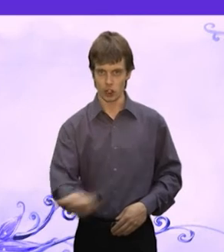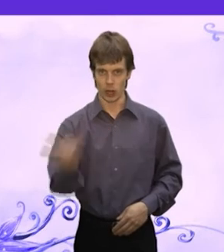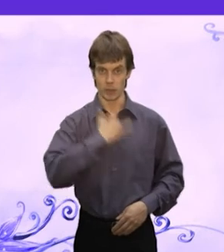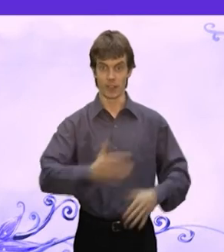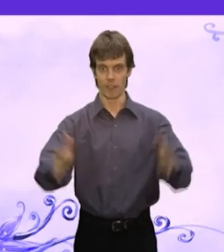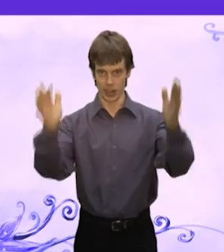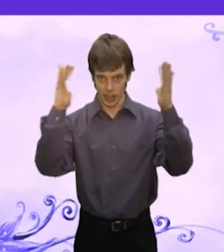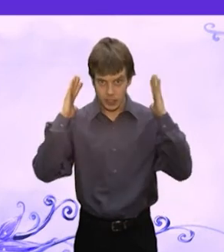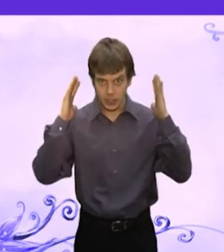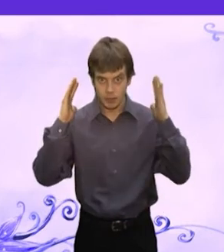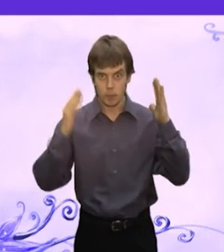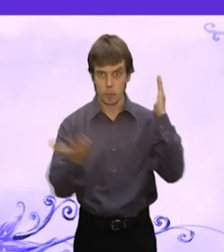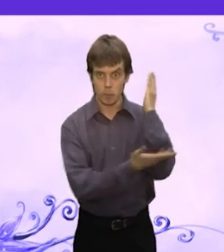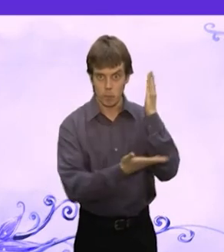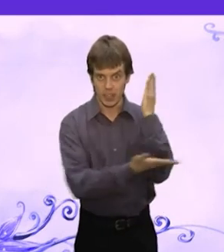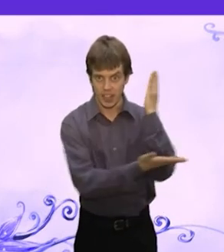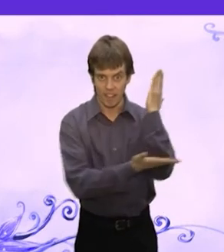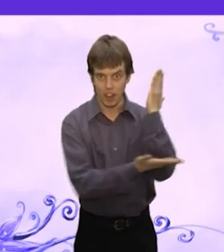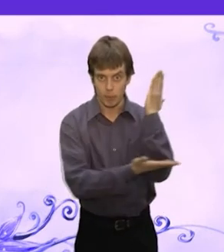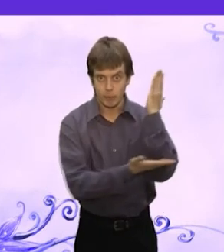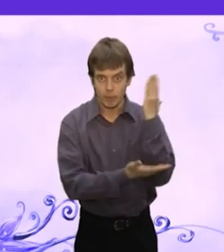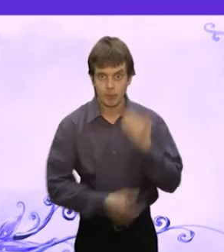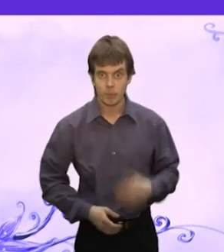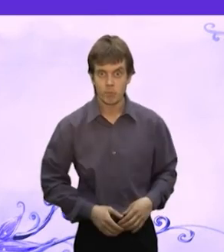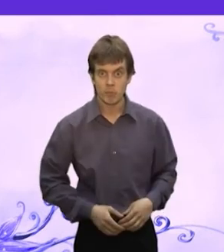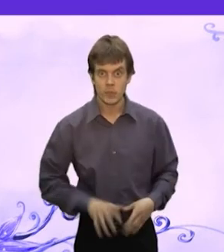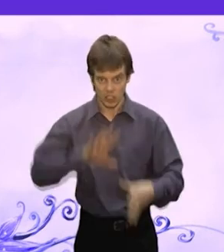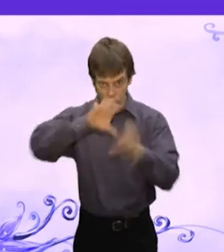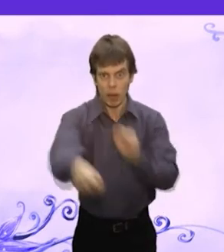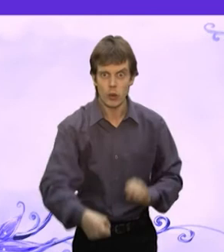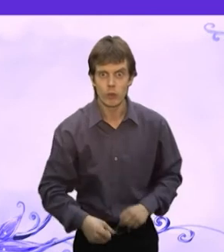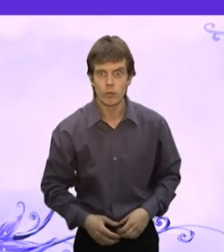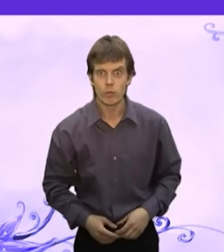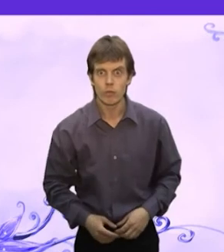мне в лес По дрова Я тебя заломаю